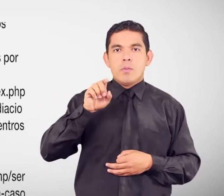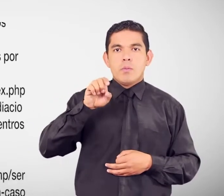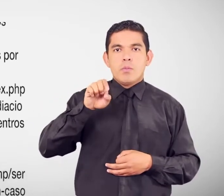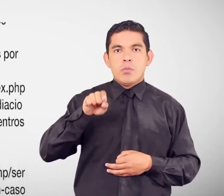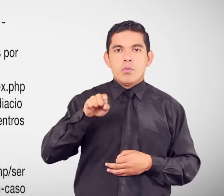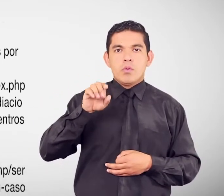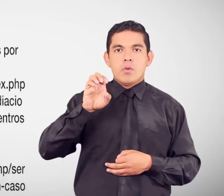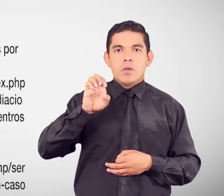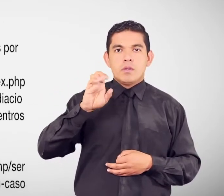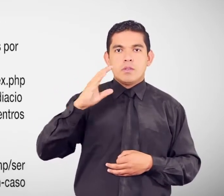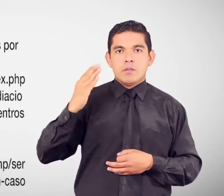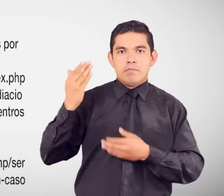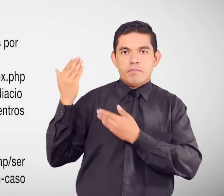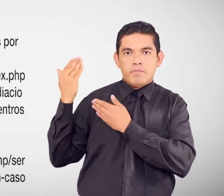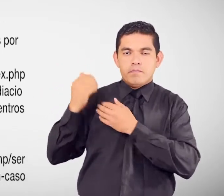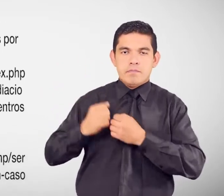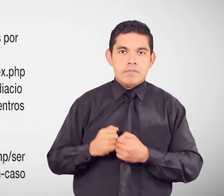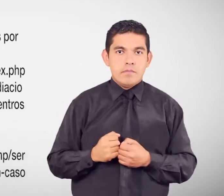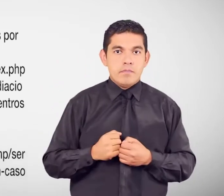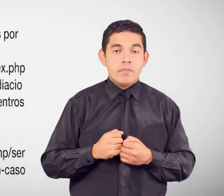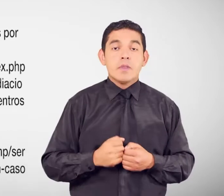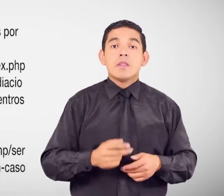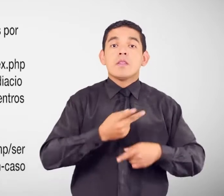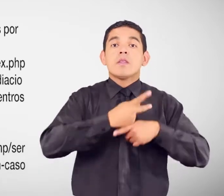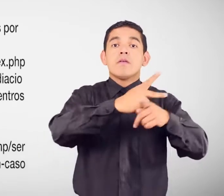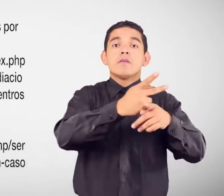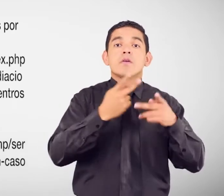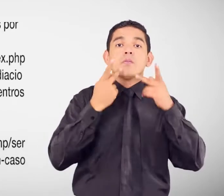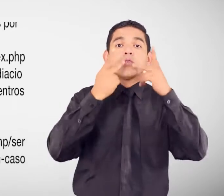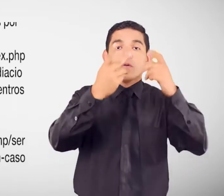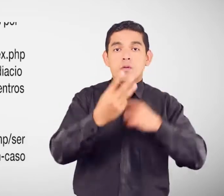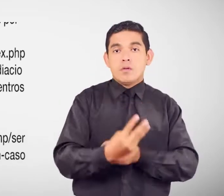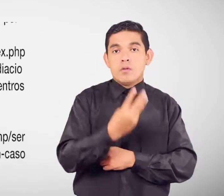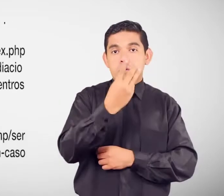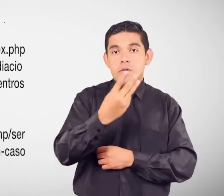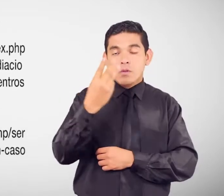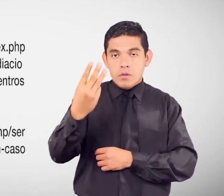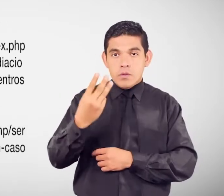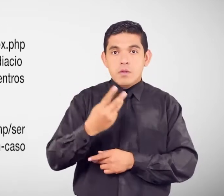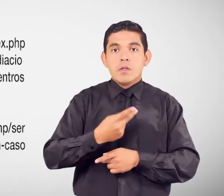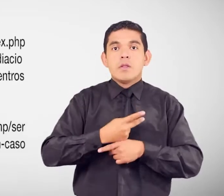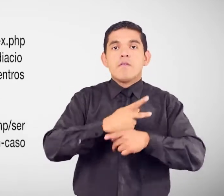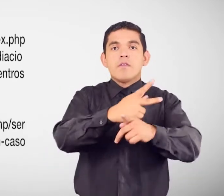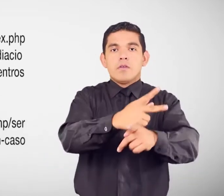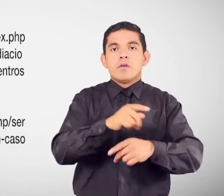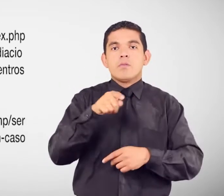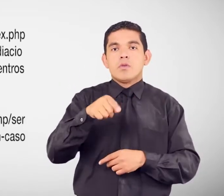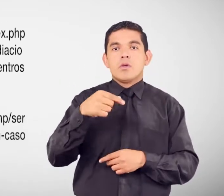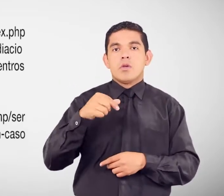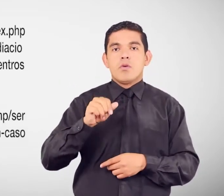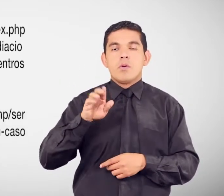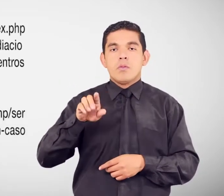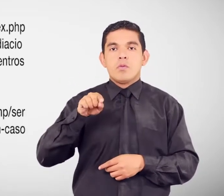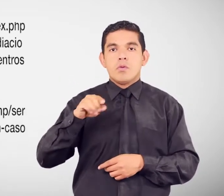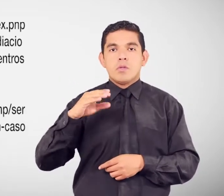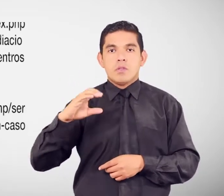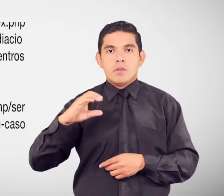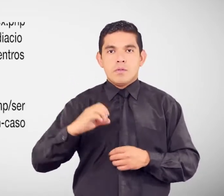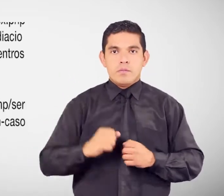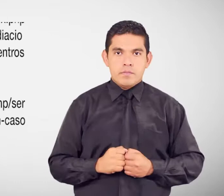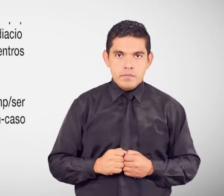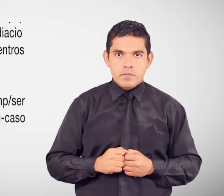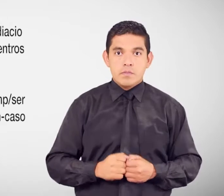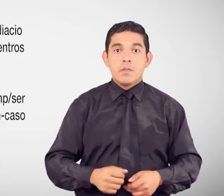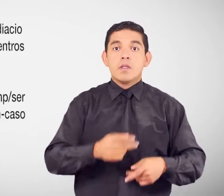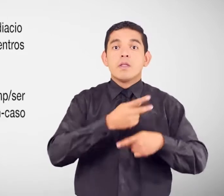Defensoría Pública www.defensoría.gov.es Defensoría